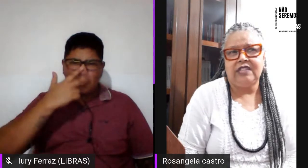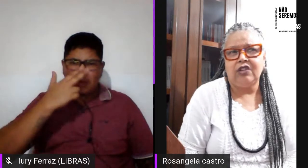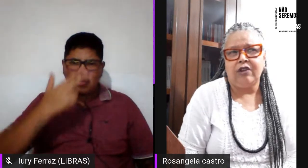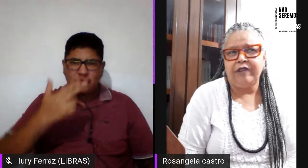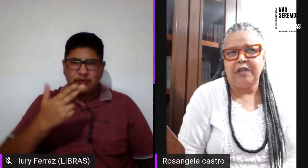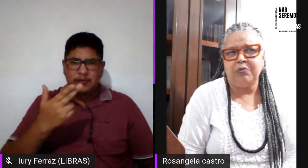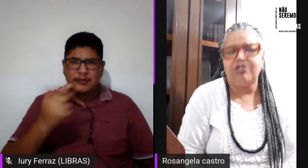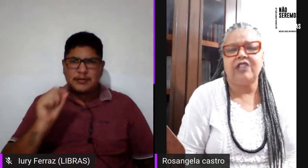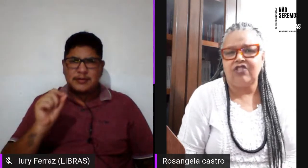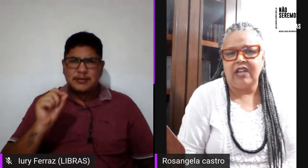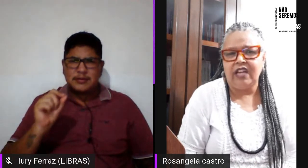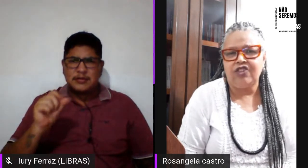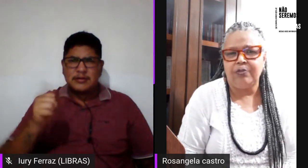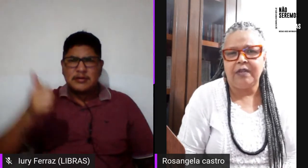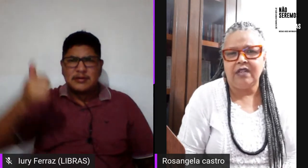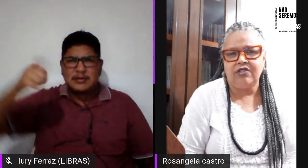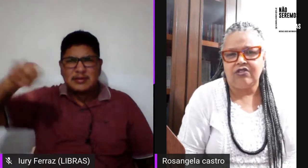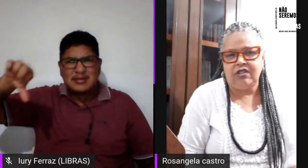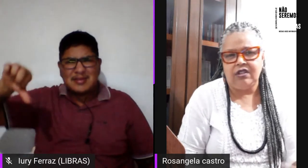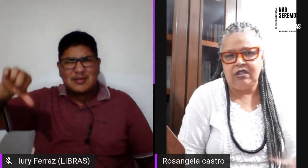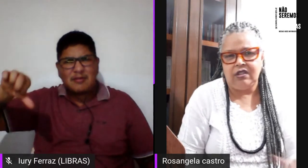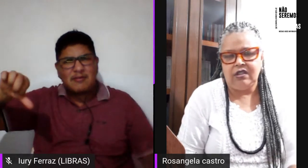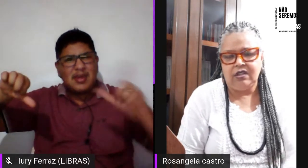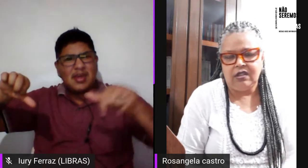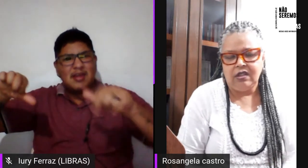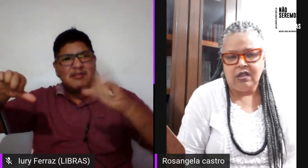19 éramos três lésbicas